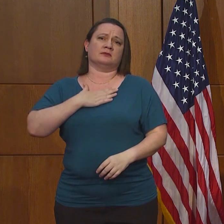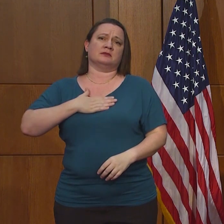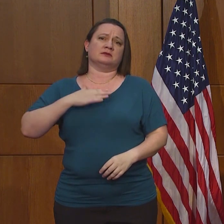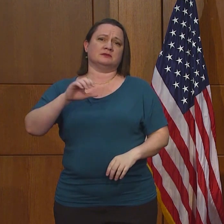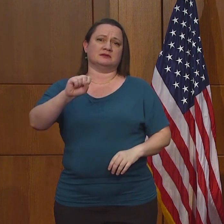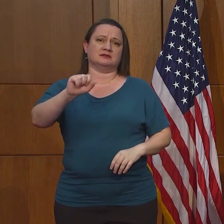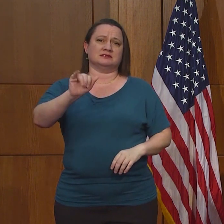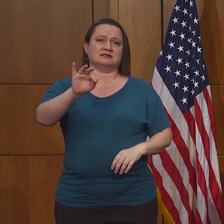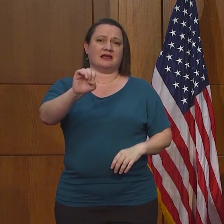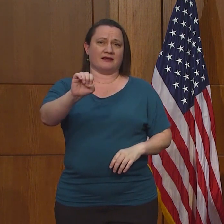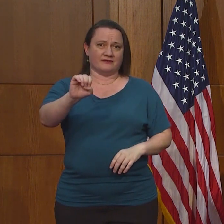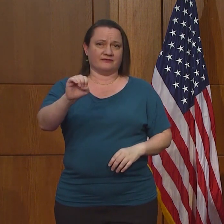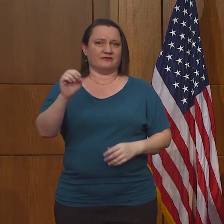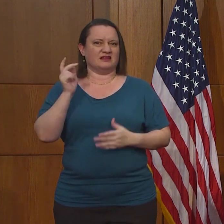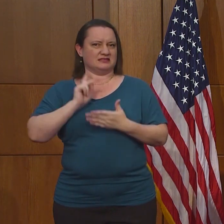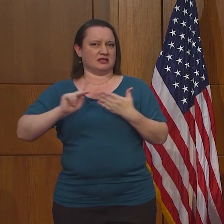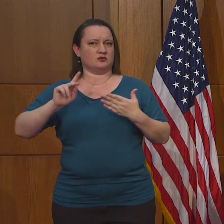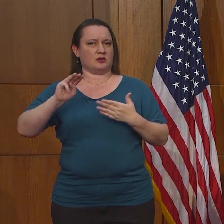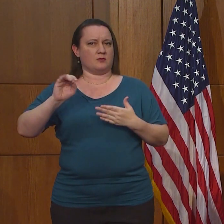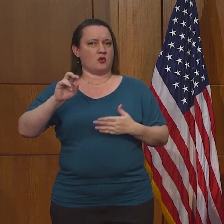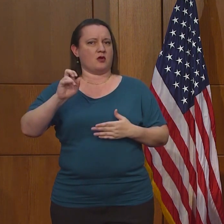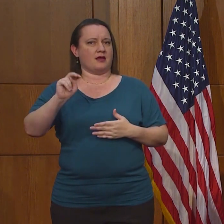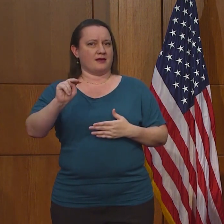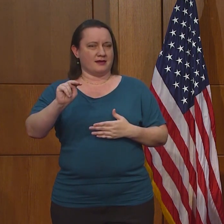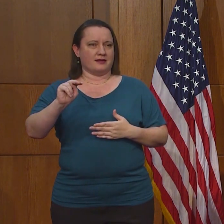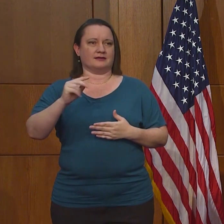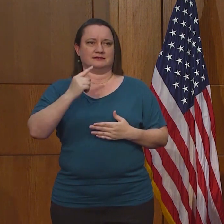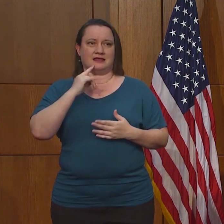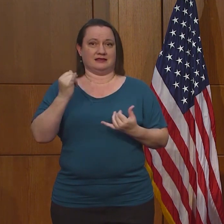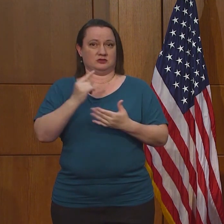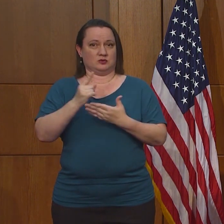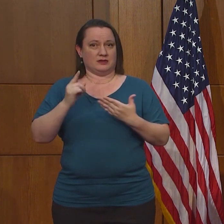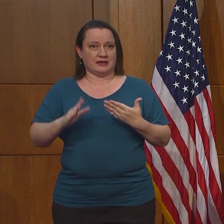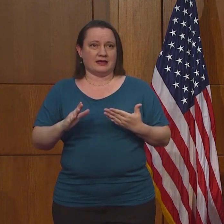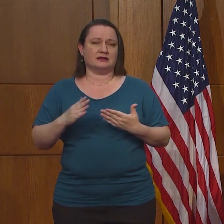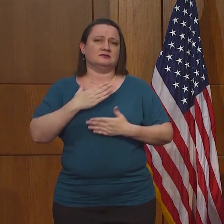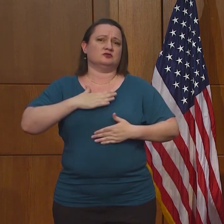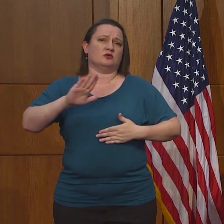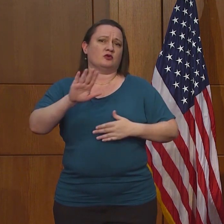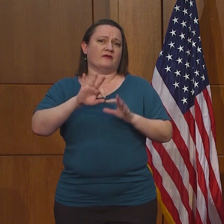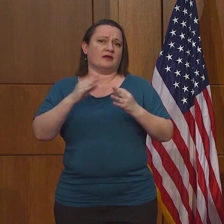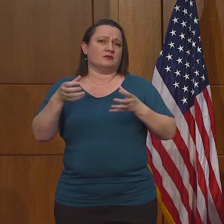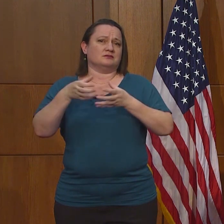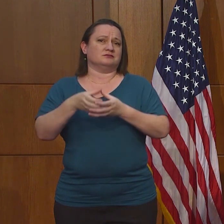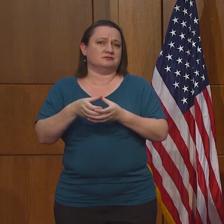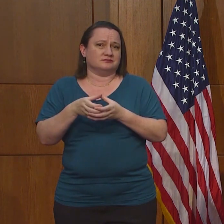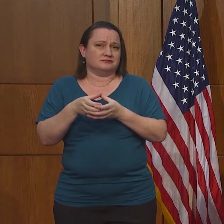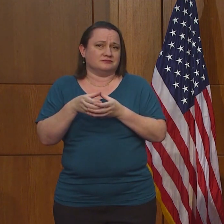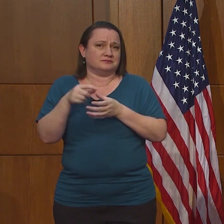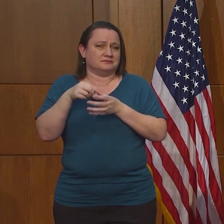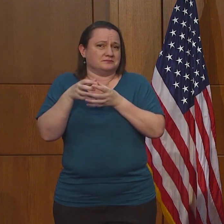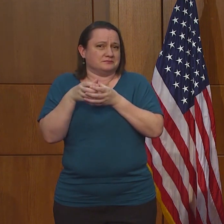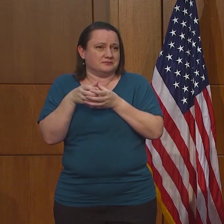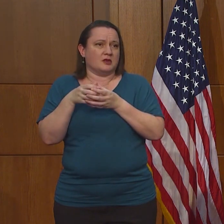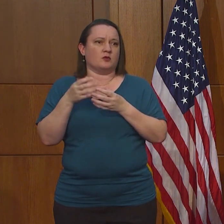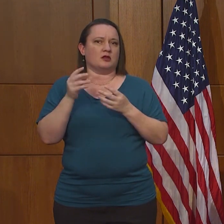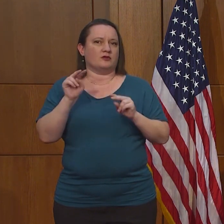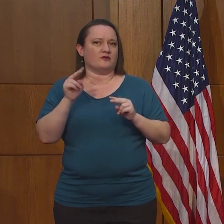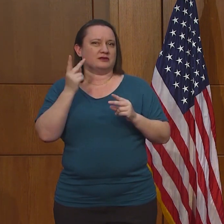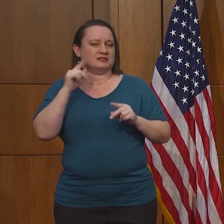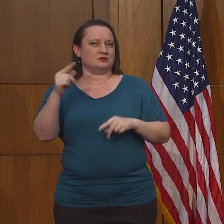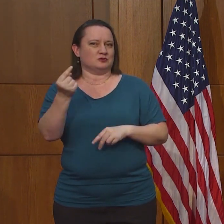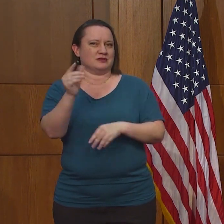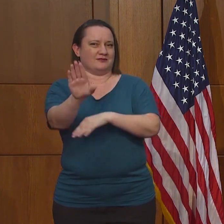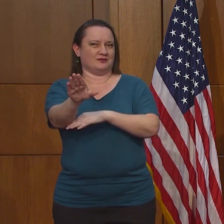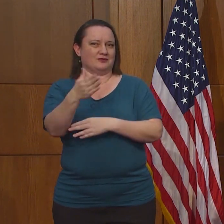Pero por favor, manténganse seguros este fin de semana, disfruten a su familia y nos vemos en la siguiente rueda